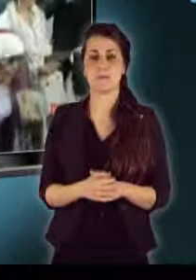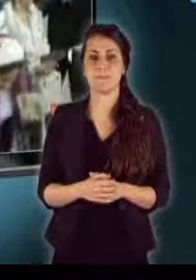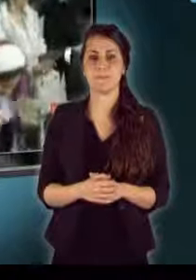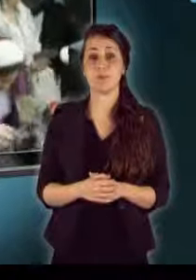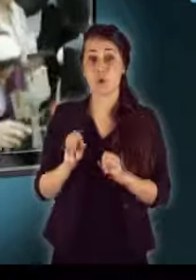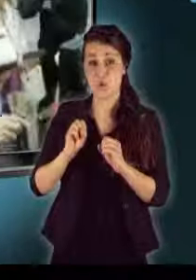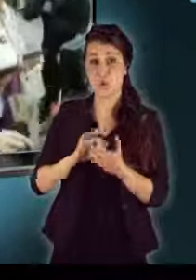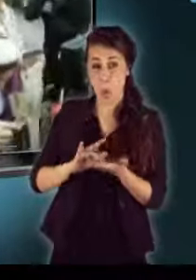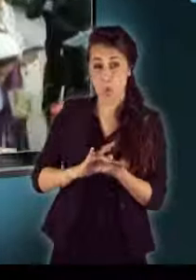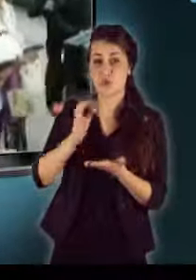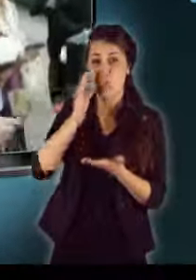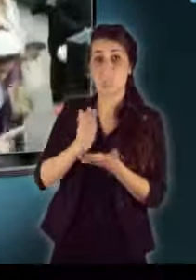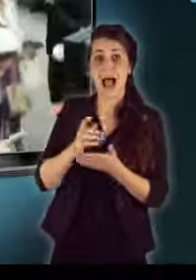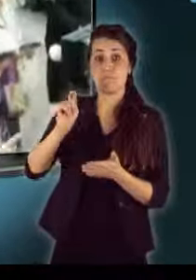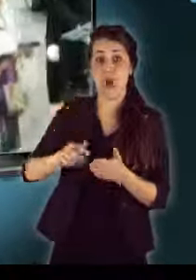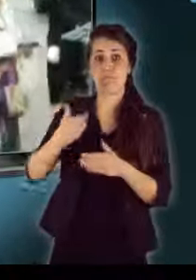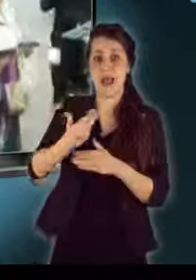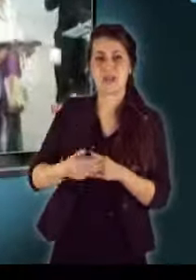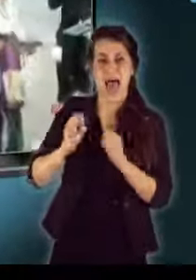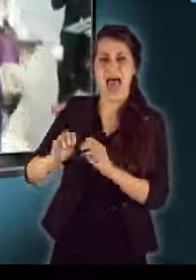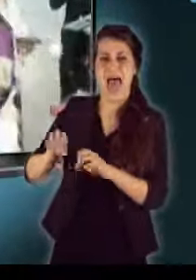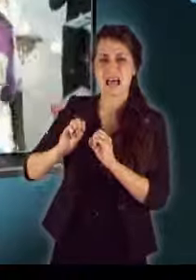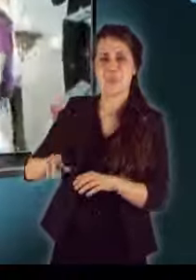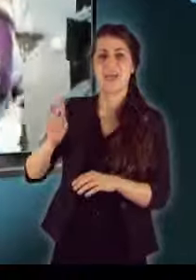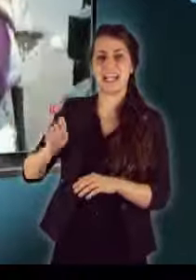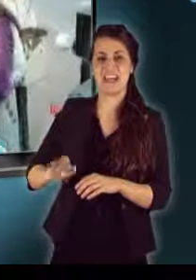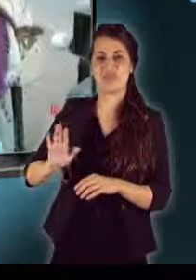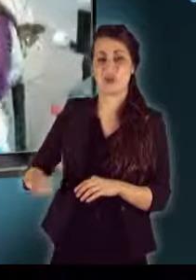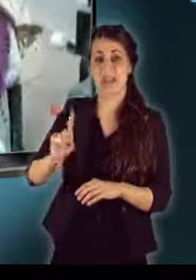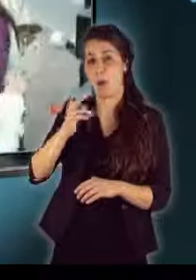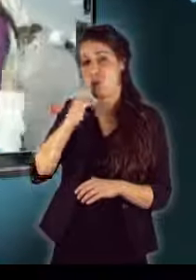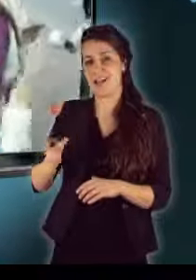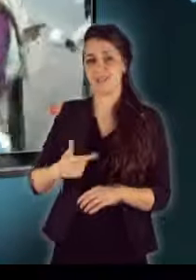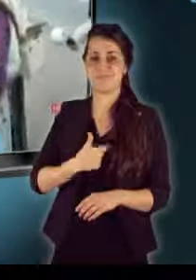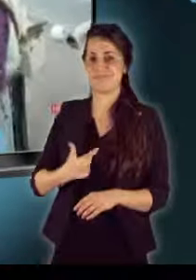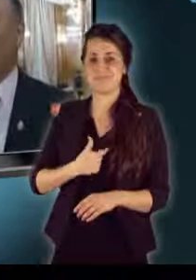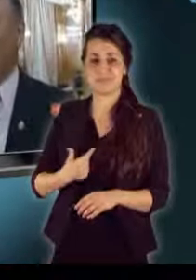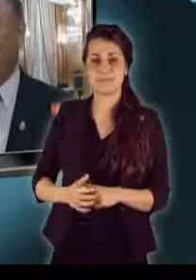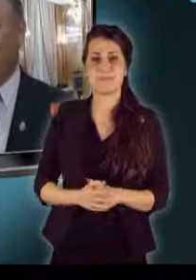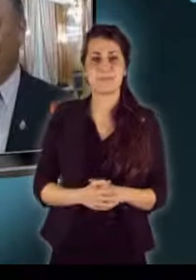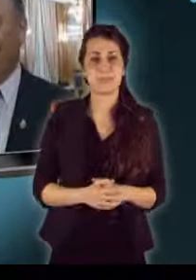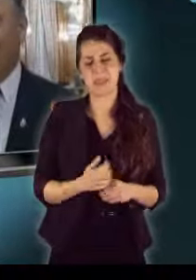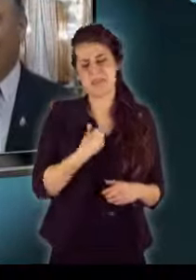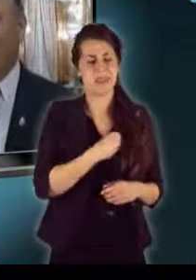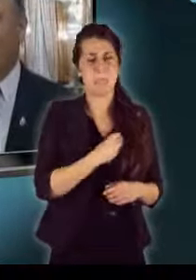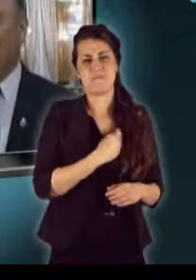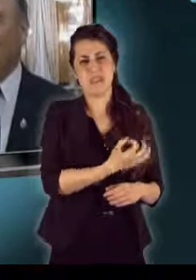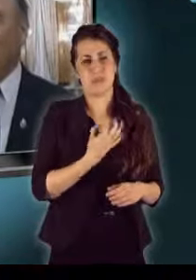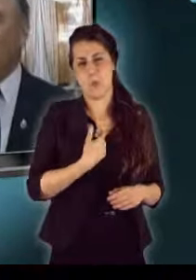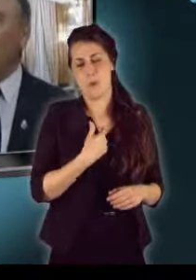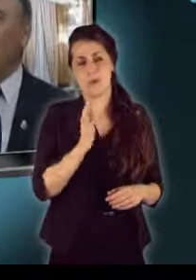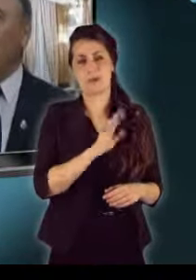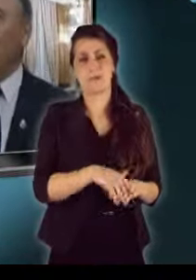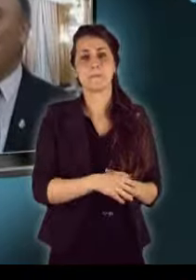A jósnők viszont a parlament előtt szórták az átkokat a képviselőkre, de úgy tűnik kiába. Nem félek tőlük, épp